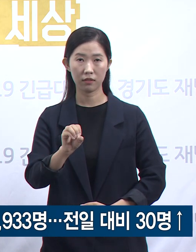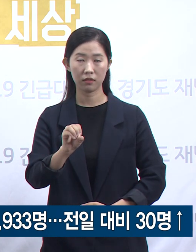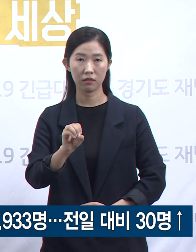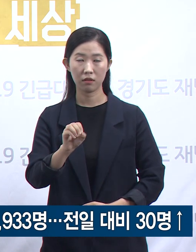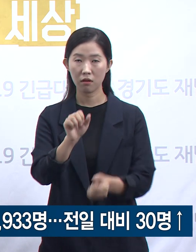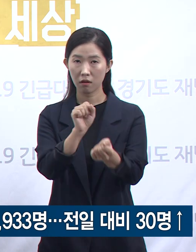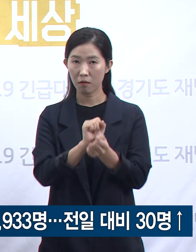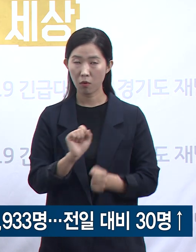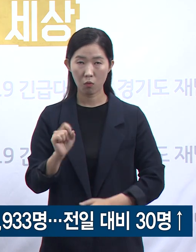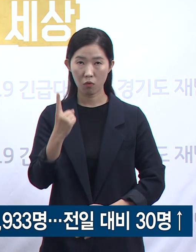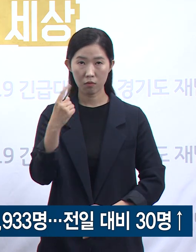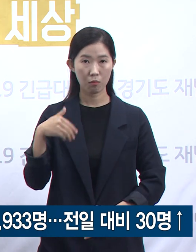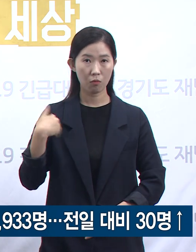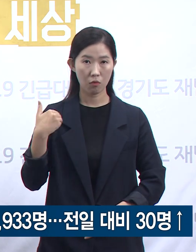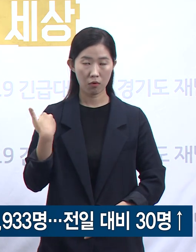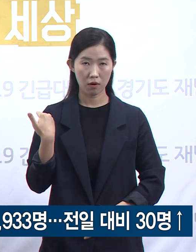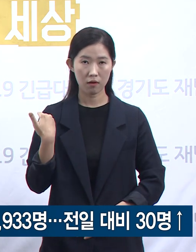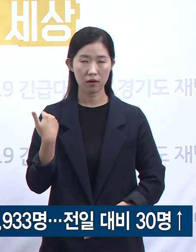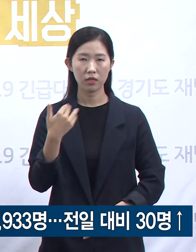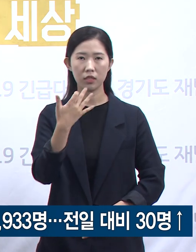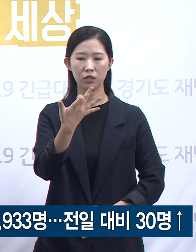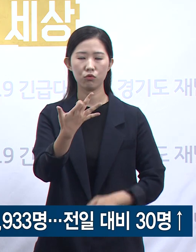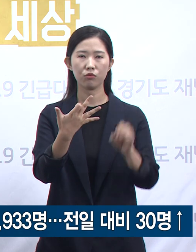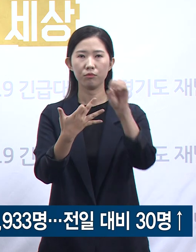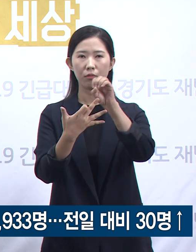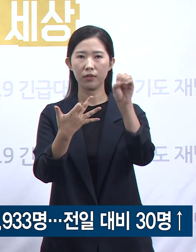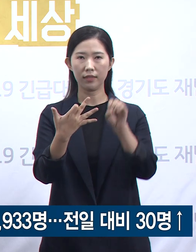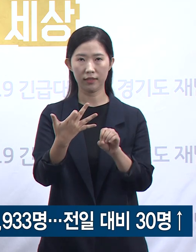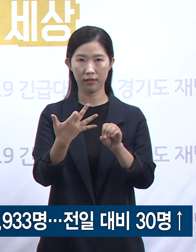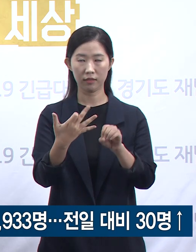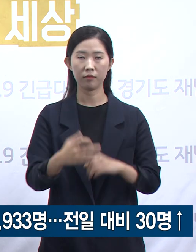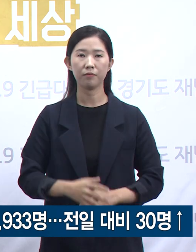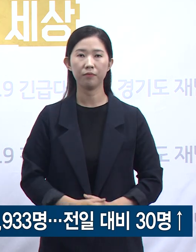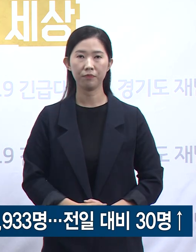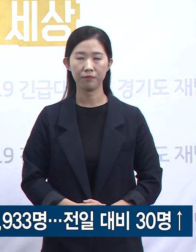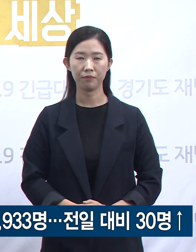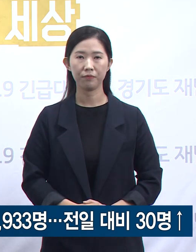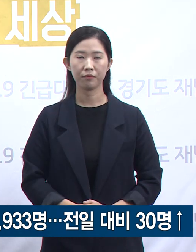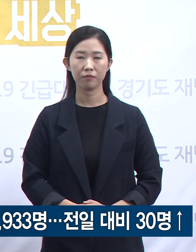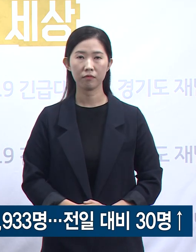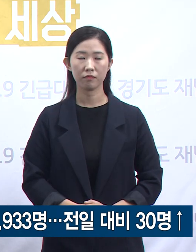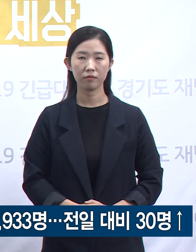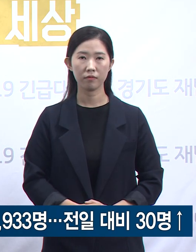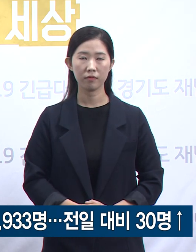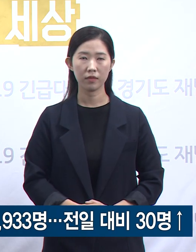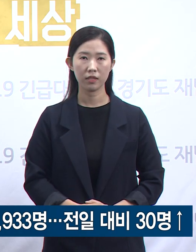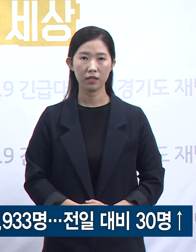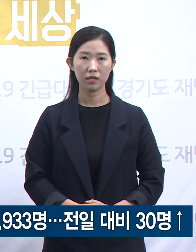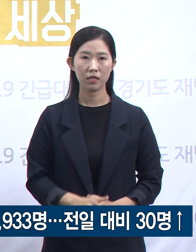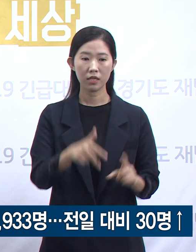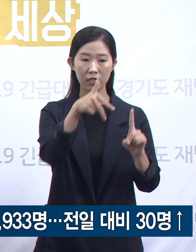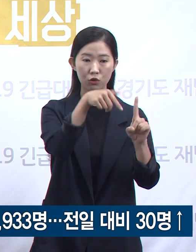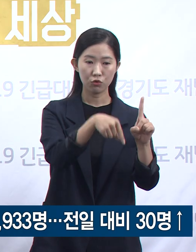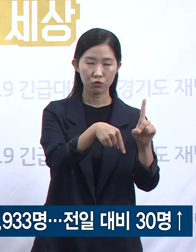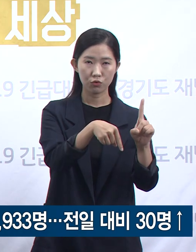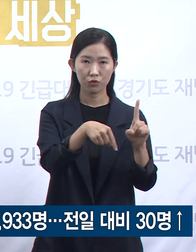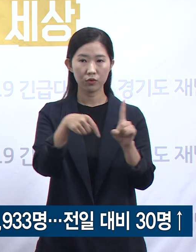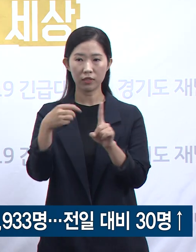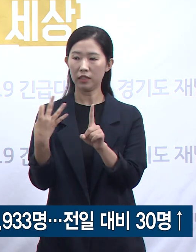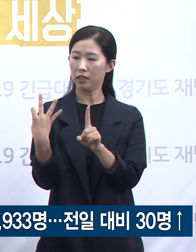경로를 초기 알 수 없었던 확진자는 약 19%였습니다. 두 주 사이를 주간 단위로 비교할 때